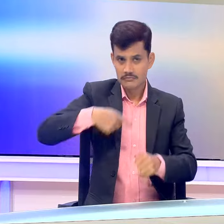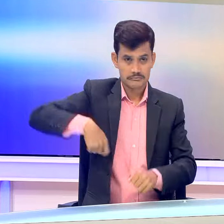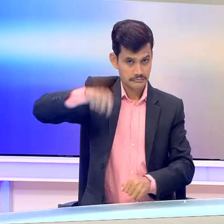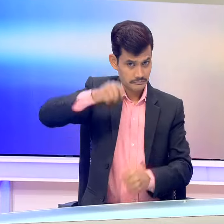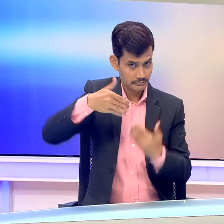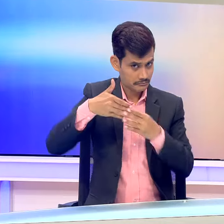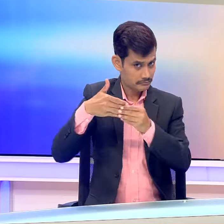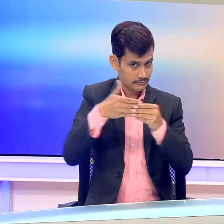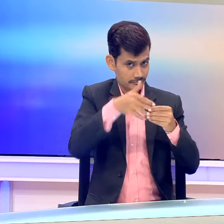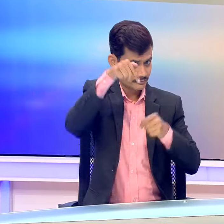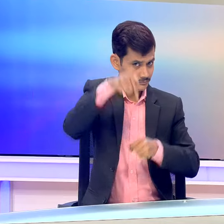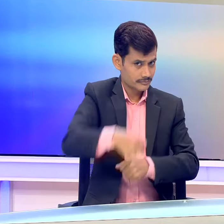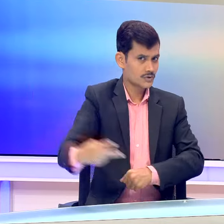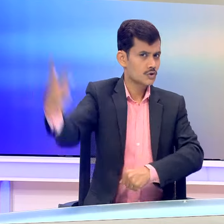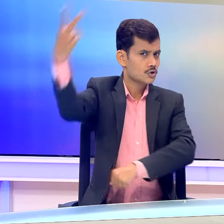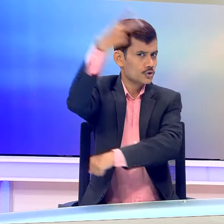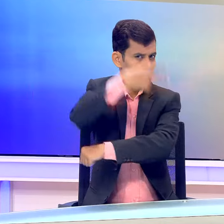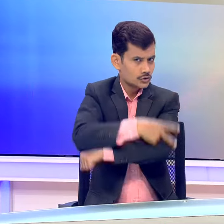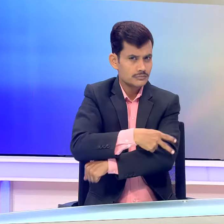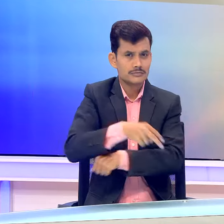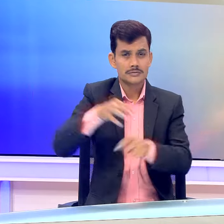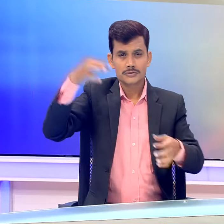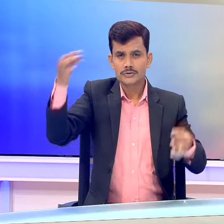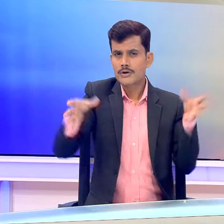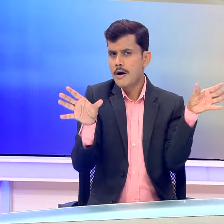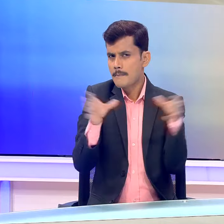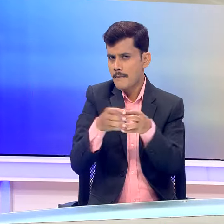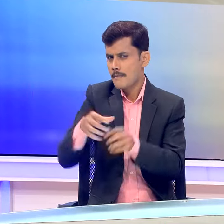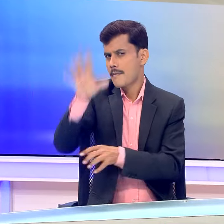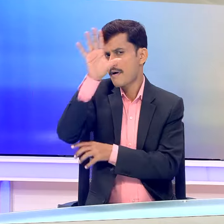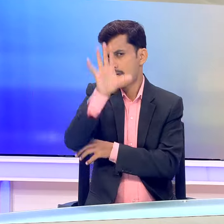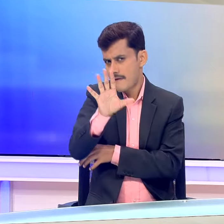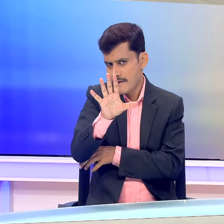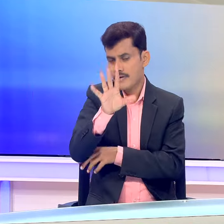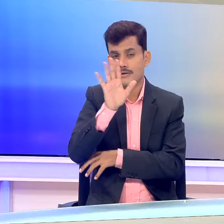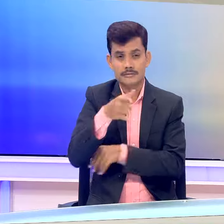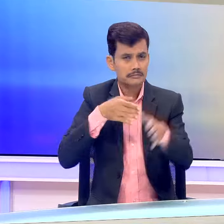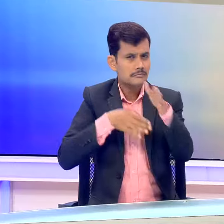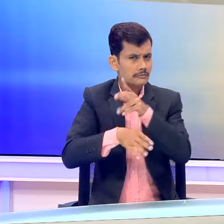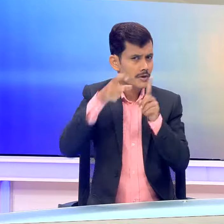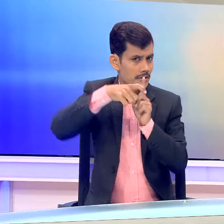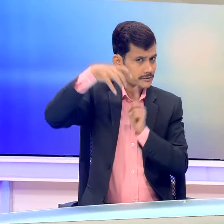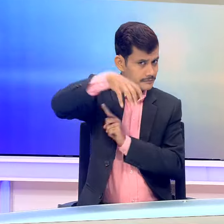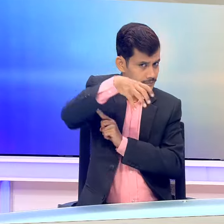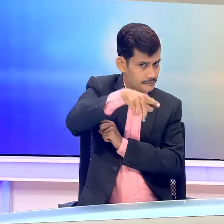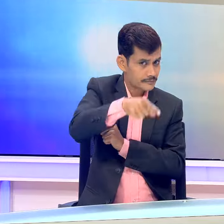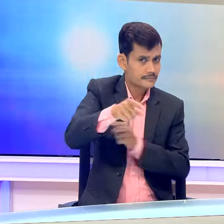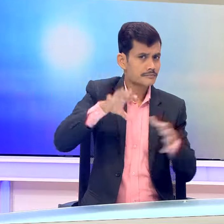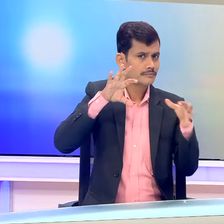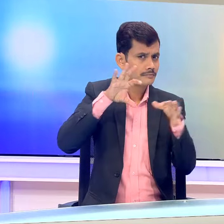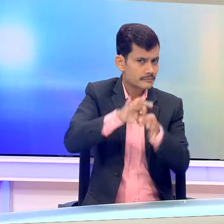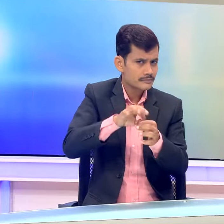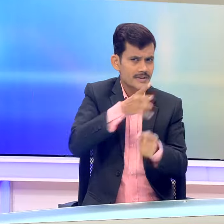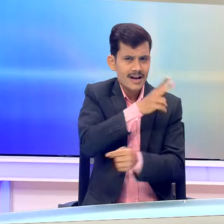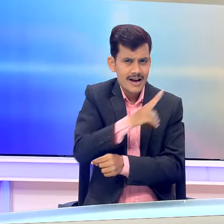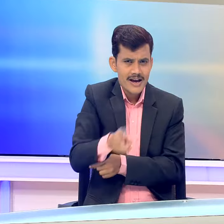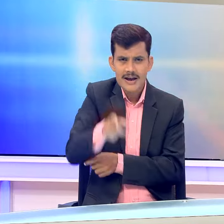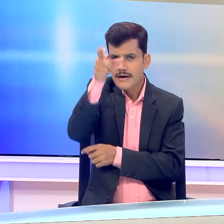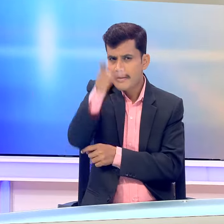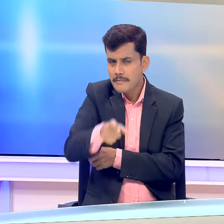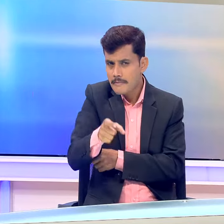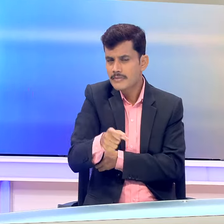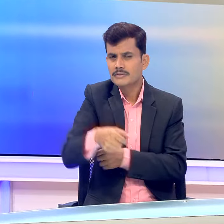सम्मिलन में पांच कार्य सत्रों का आयोजिन किया ज़ा रहा है जिसमें जीला नियाय पालिका से संबोधित संबंधित